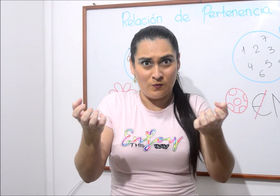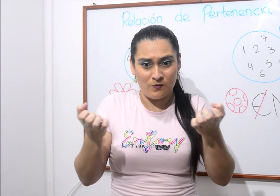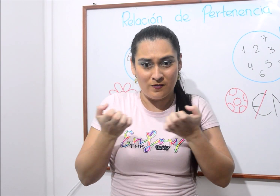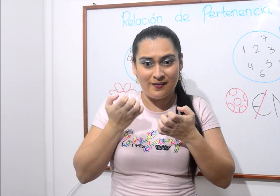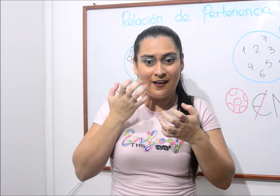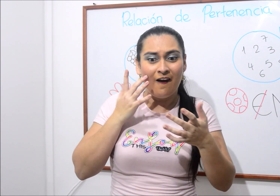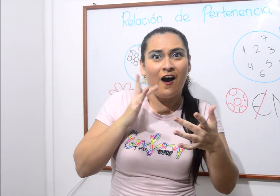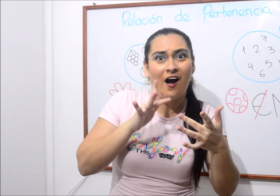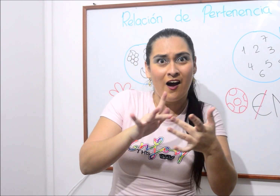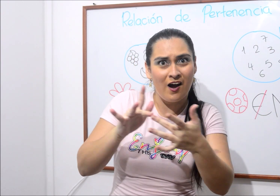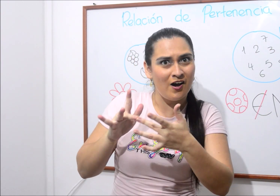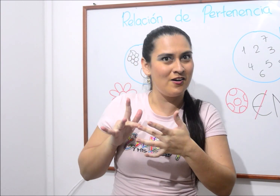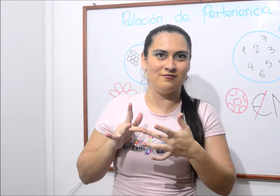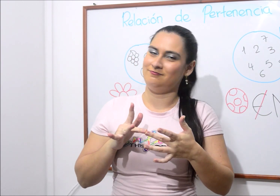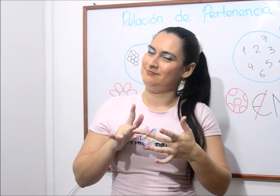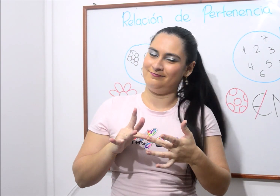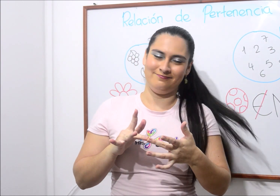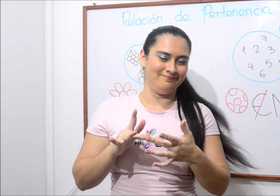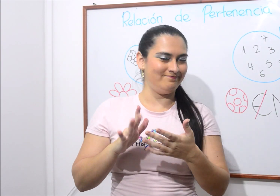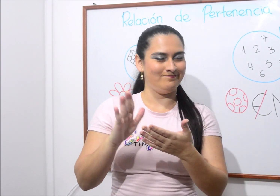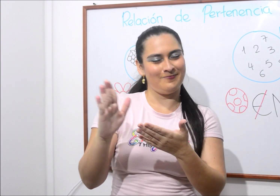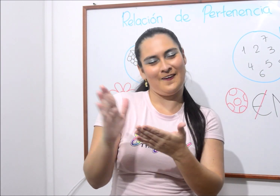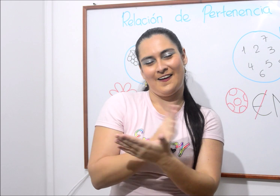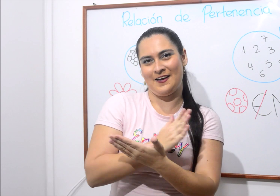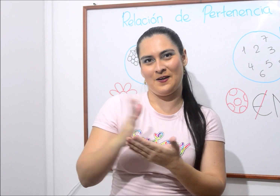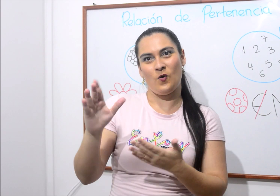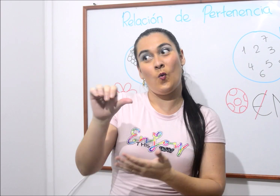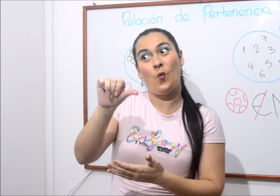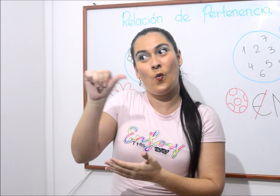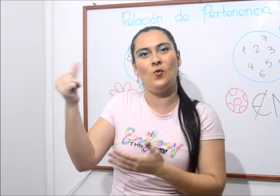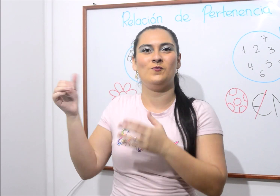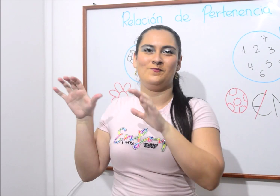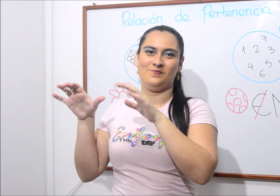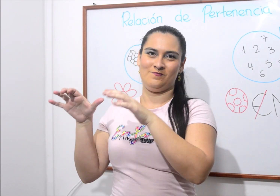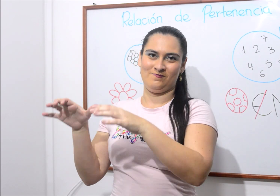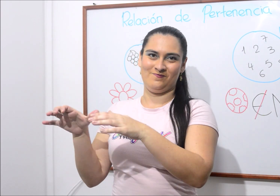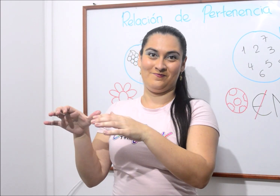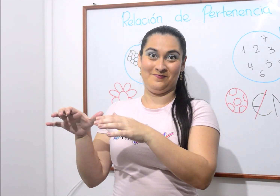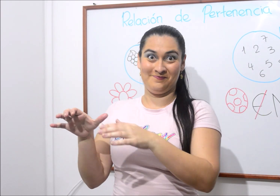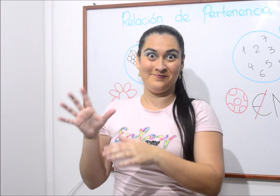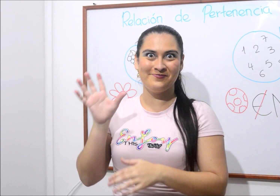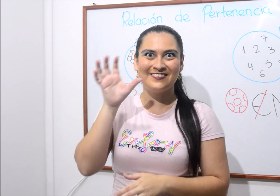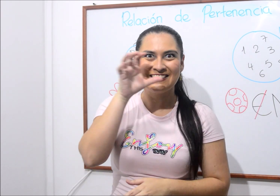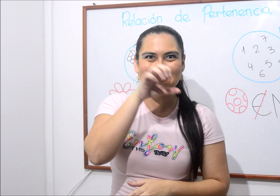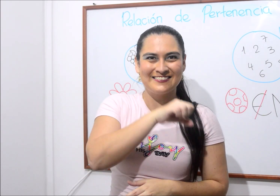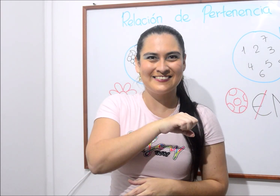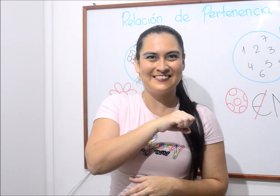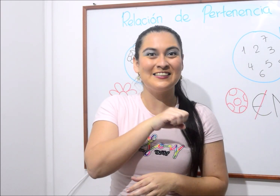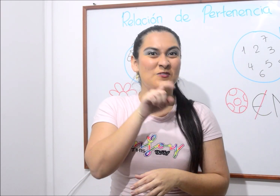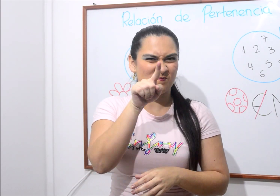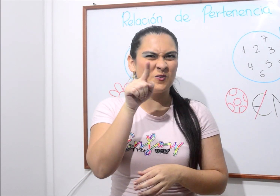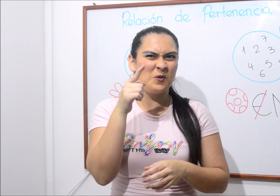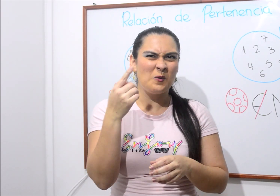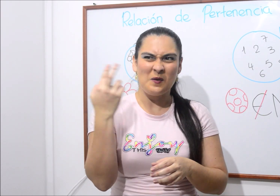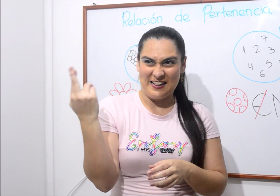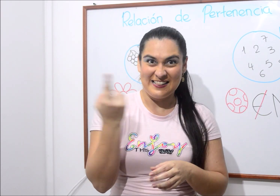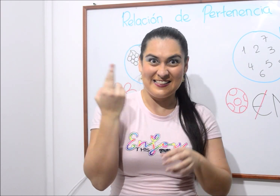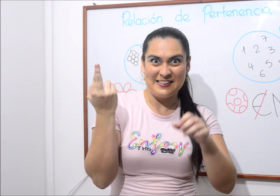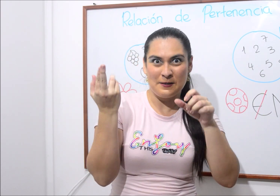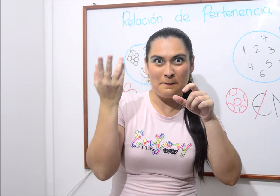pertenece a un conjunto. Pertenece a otro. ¿Te das cuenta? Te invito a